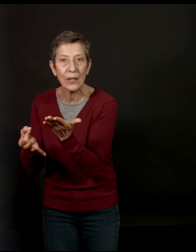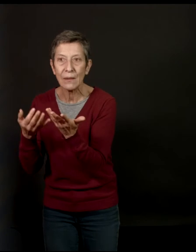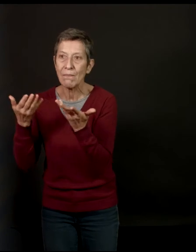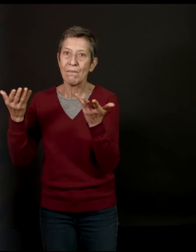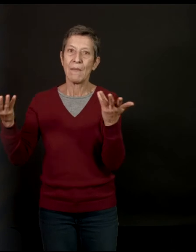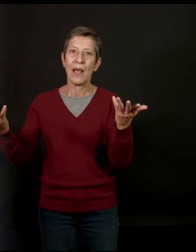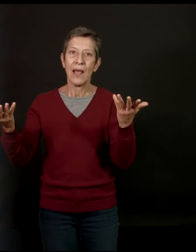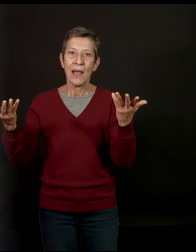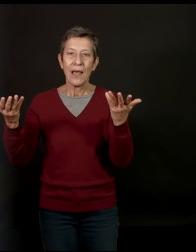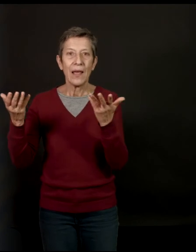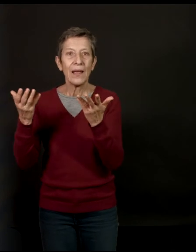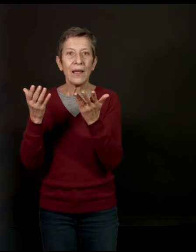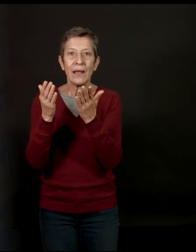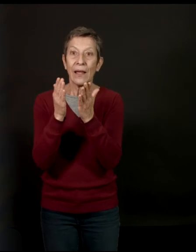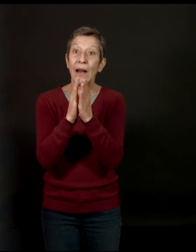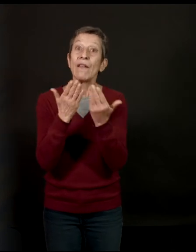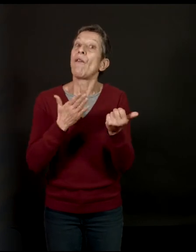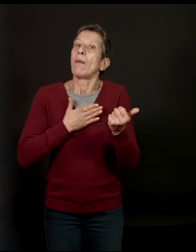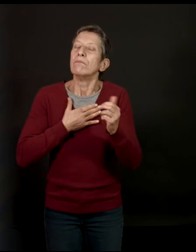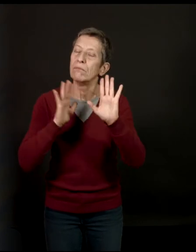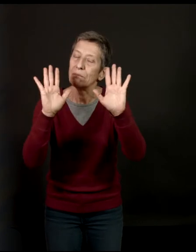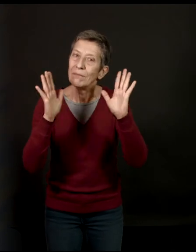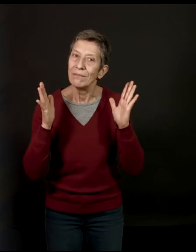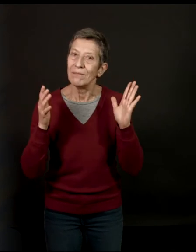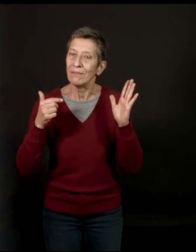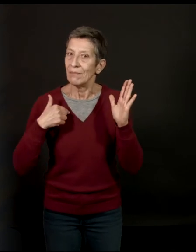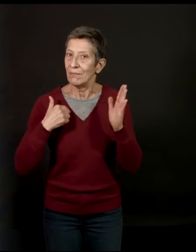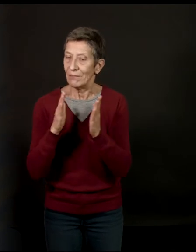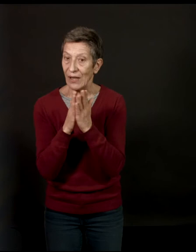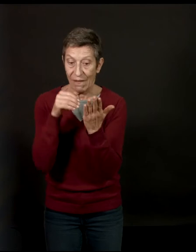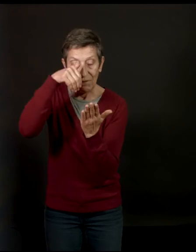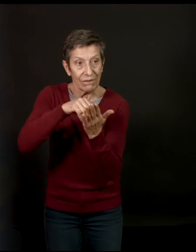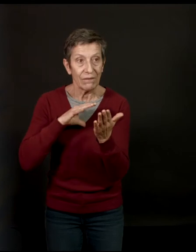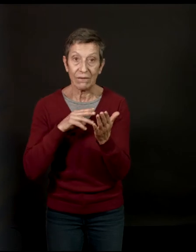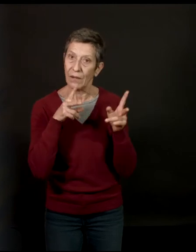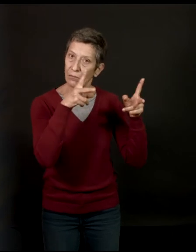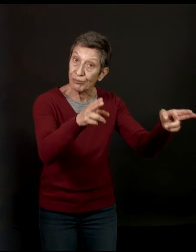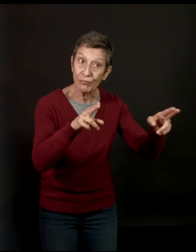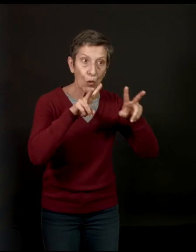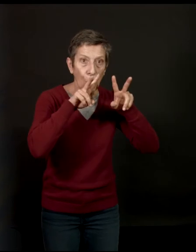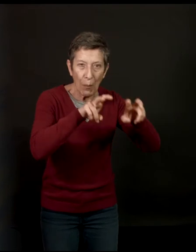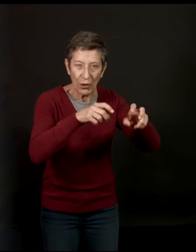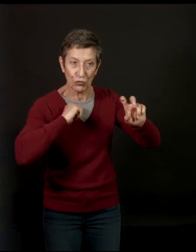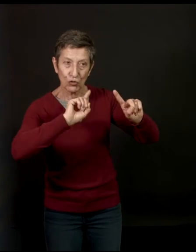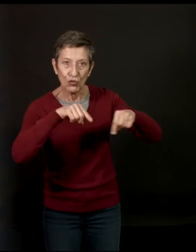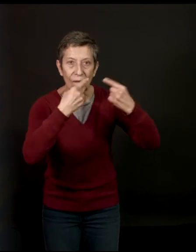fois, pour moi, les livres, en tout cas dans ma pratique à moi, marchent sur deux pieds. Le pied reportage, qui est j'y vais,